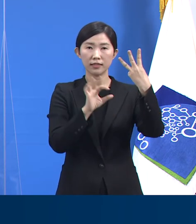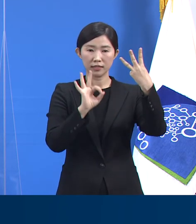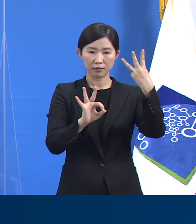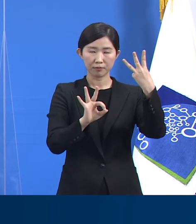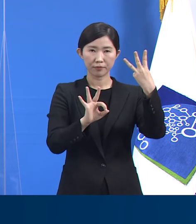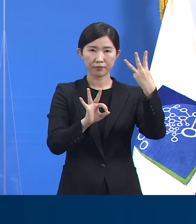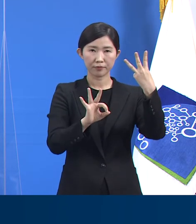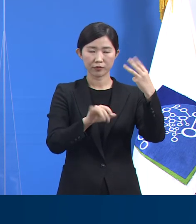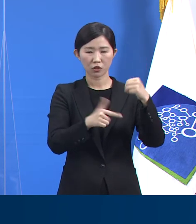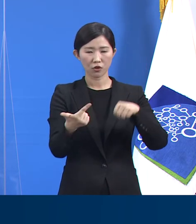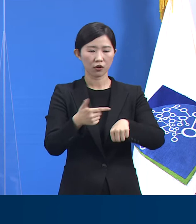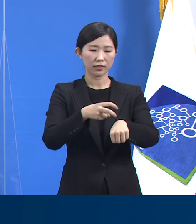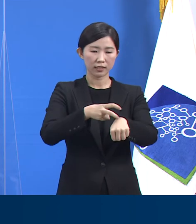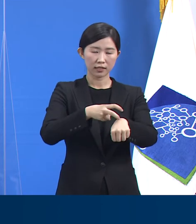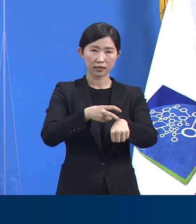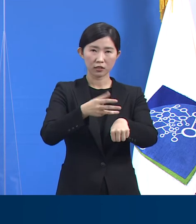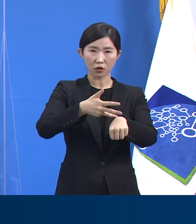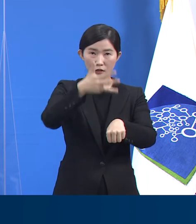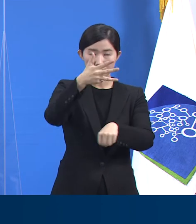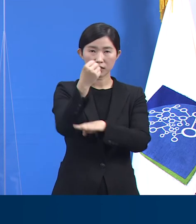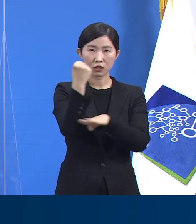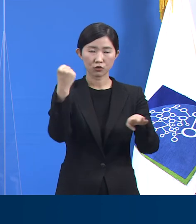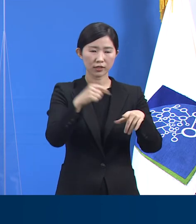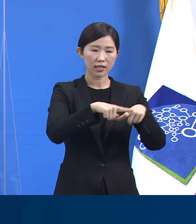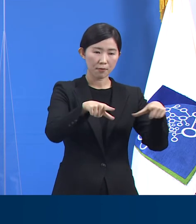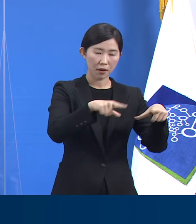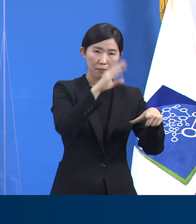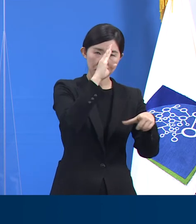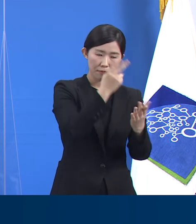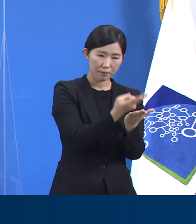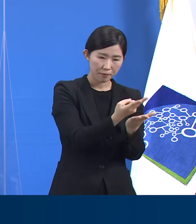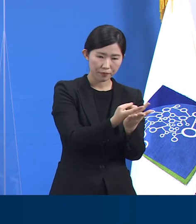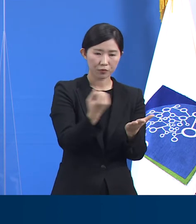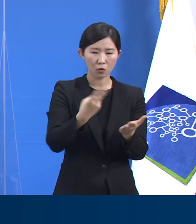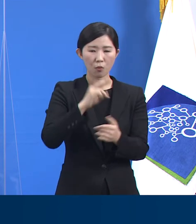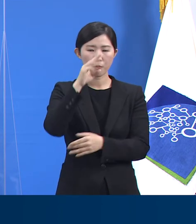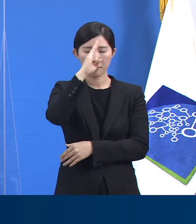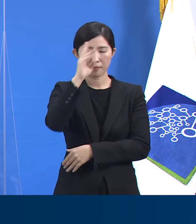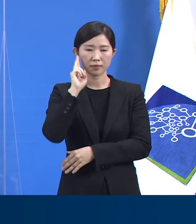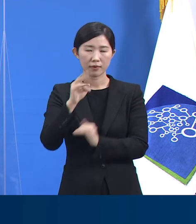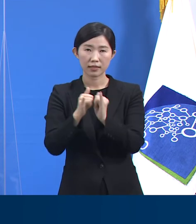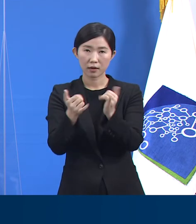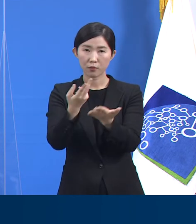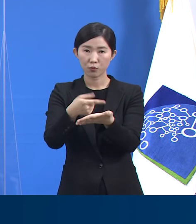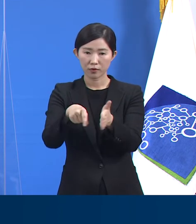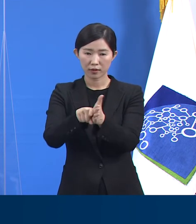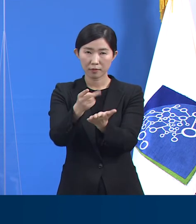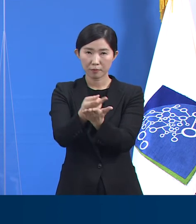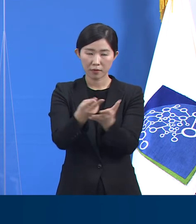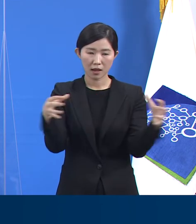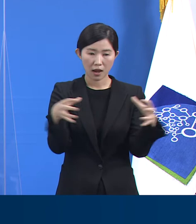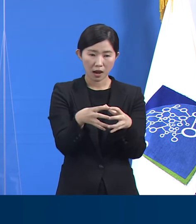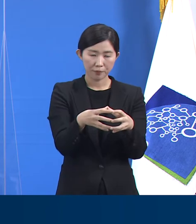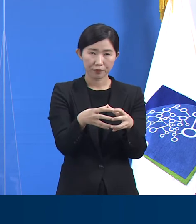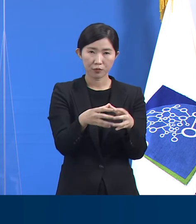일반과 중증환자 병상을 합한 도내 의료기관 확보 병상은 총 1